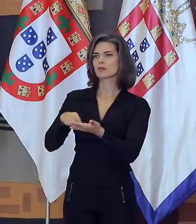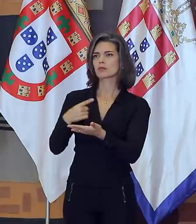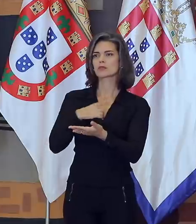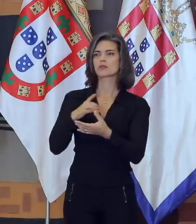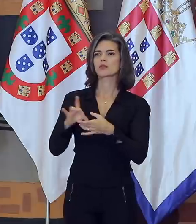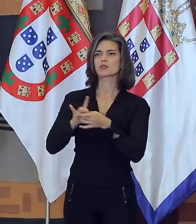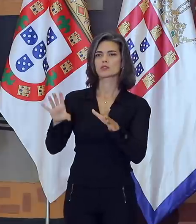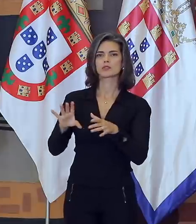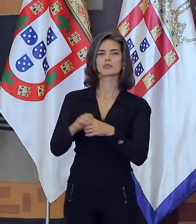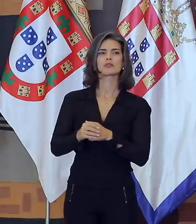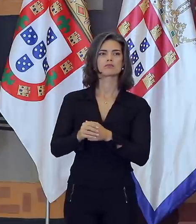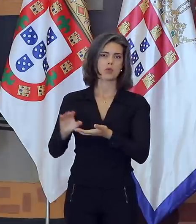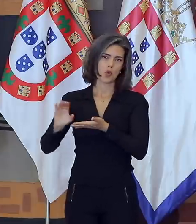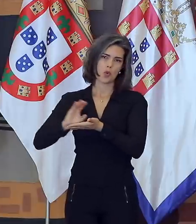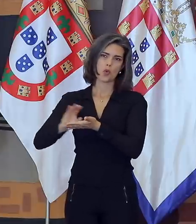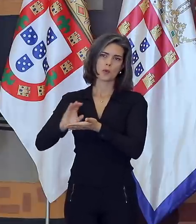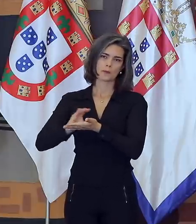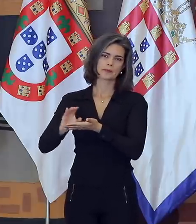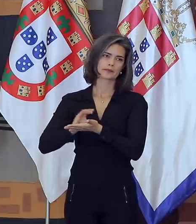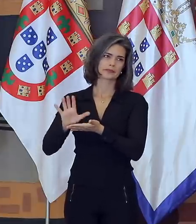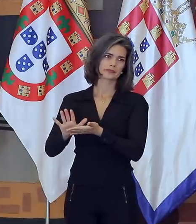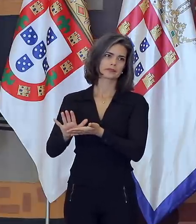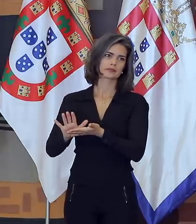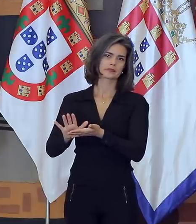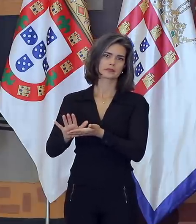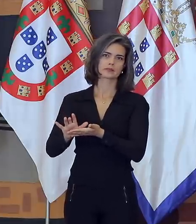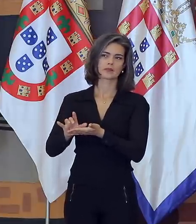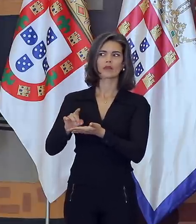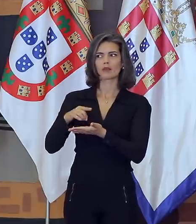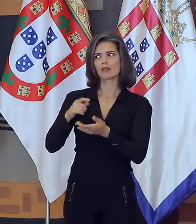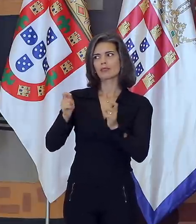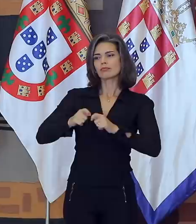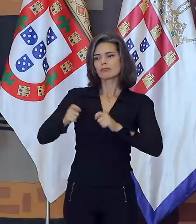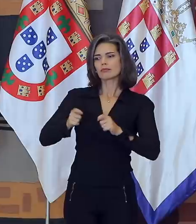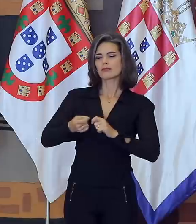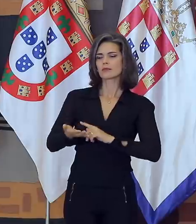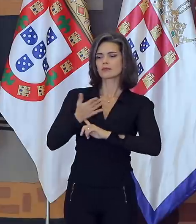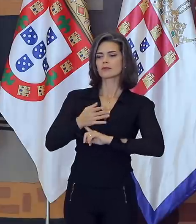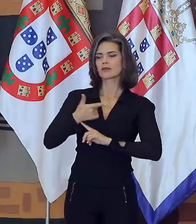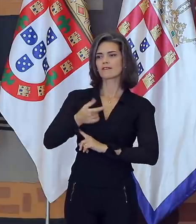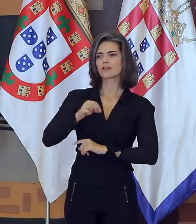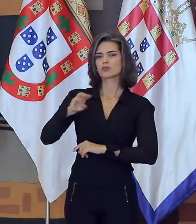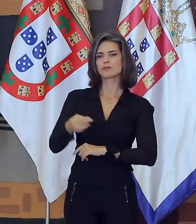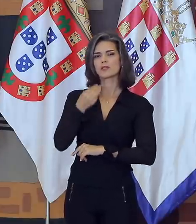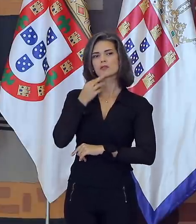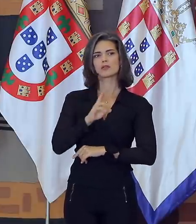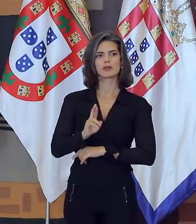liberação de uma soma que, para o Tesouro, talvez não seja muito, mas, para nós, nosso orçamento é importante, de 20 milhões de reais.